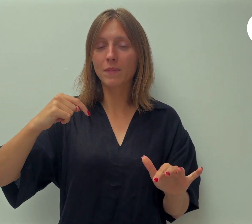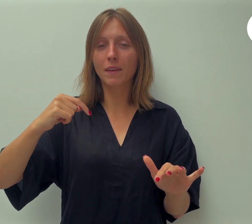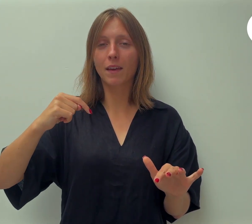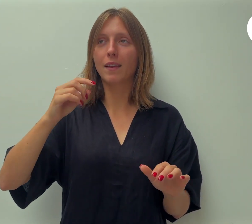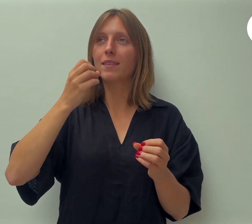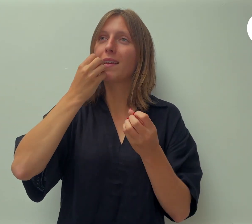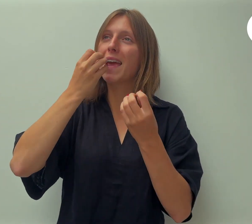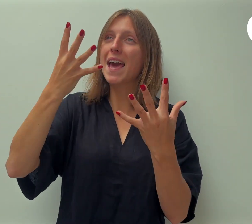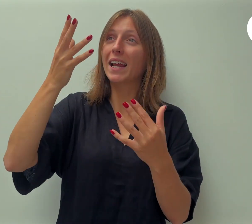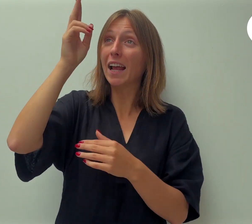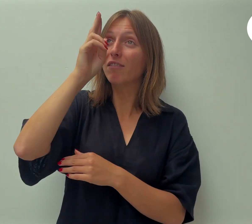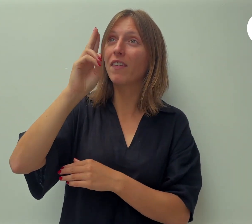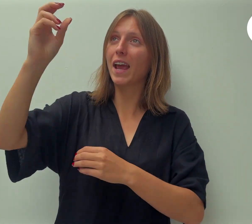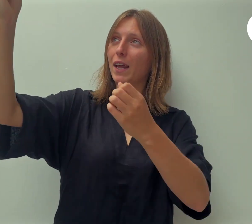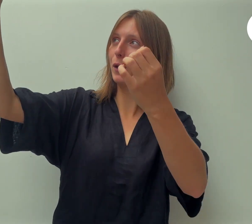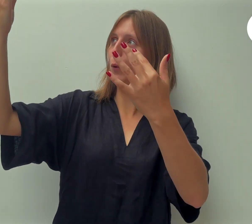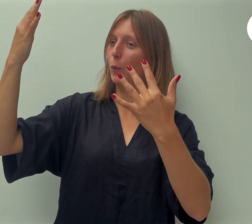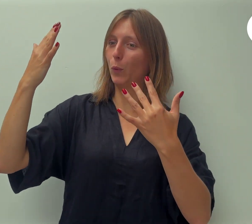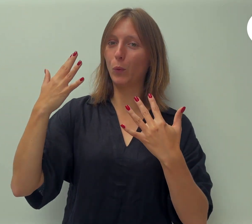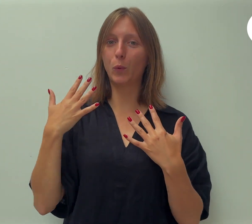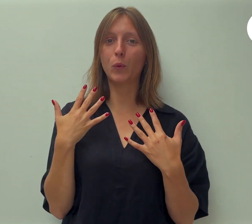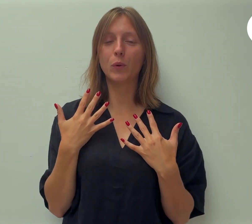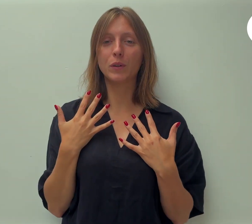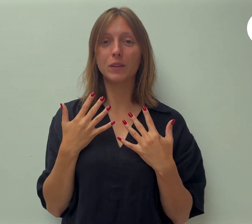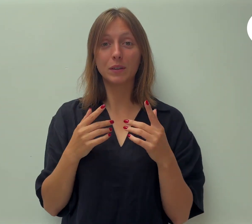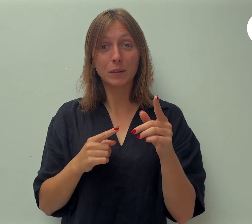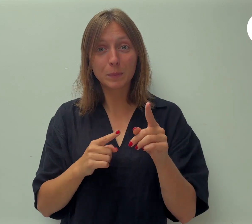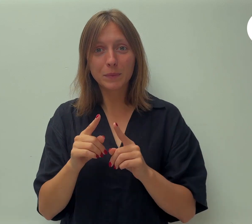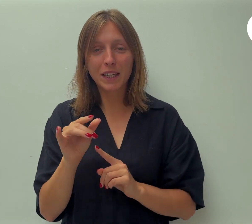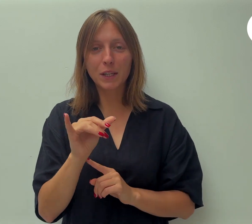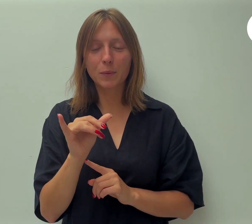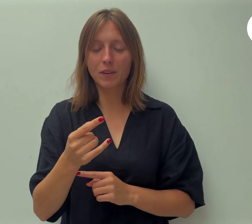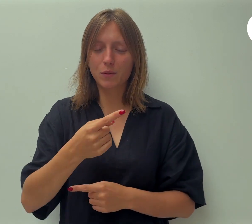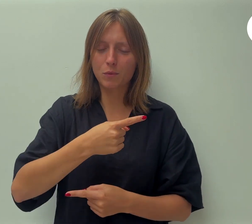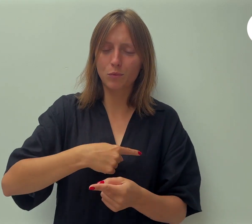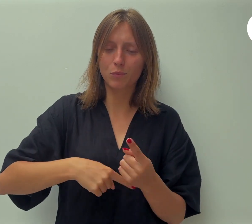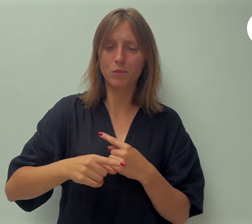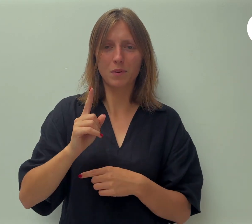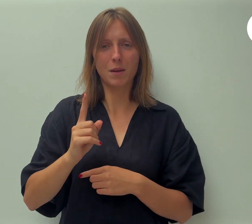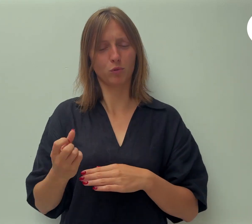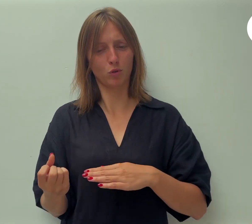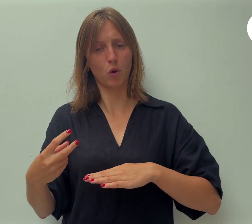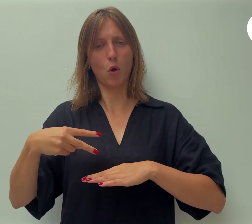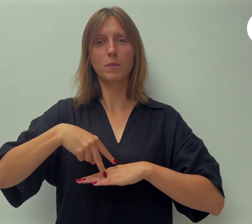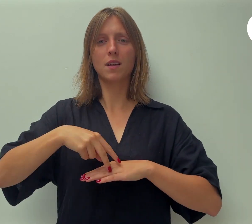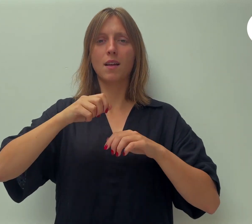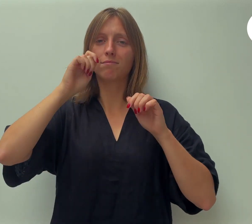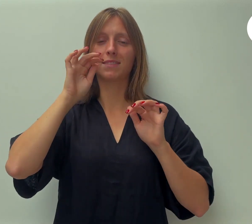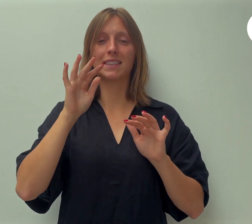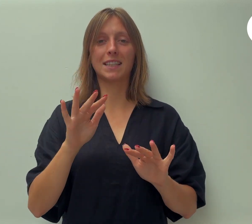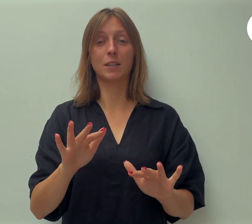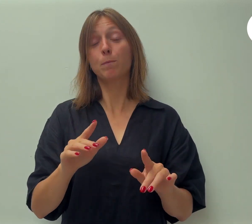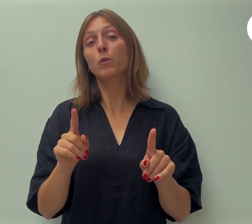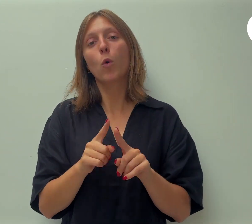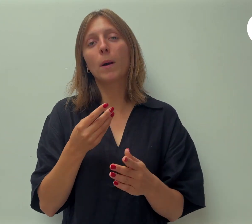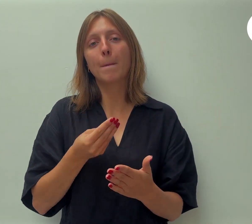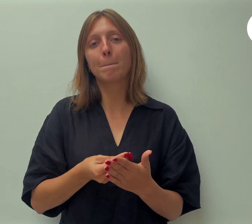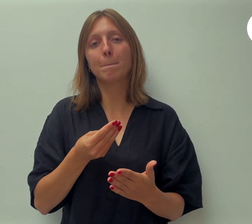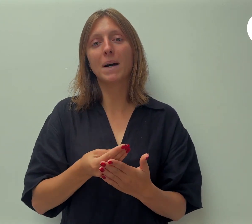Dus we worden opgeroepen om op te staan en te schitteren. Ook Matthäus 5 versen 14 tot met